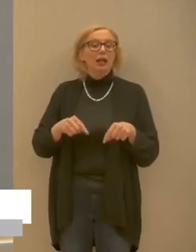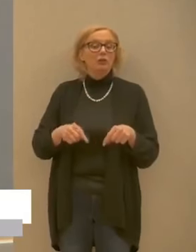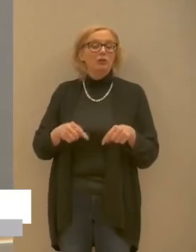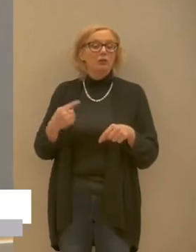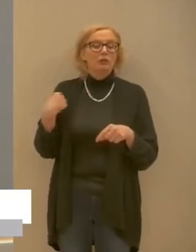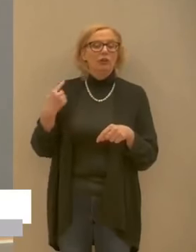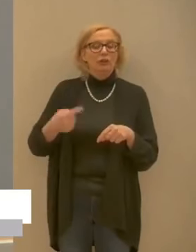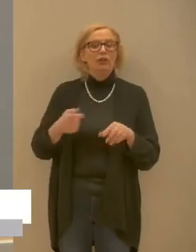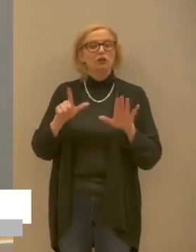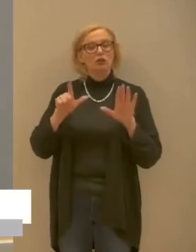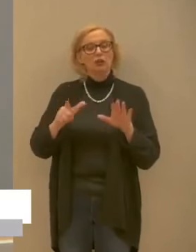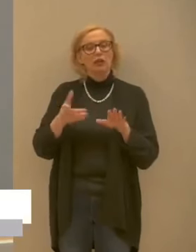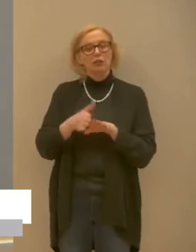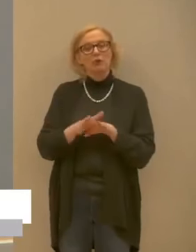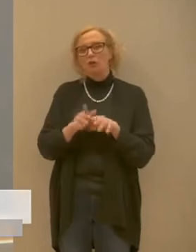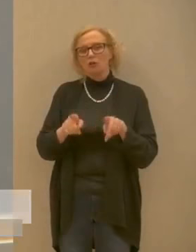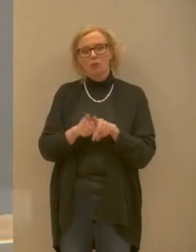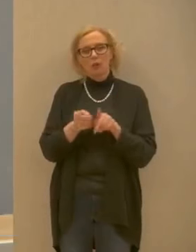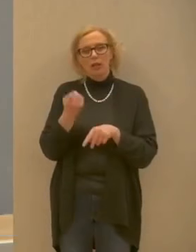deceduti come ieri